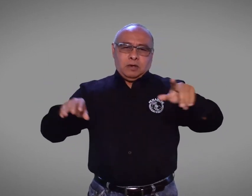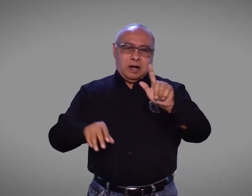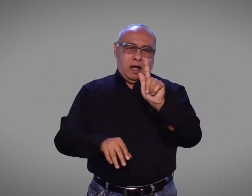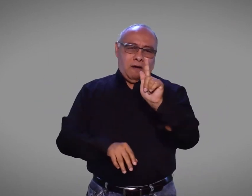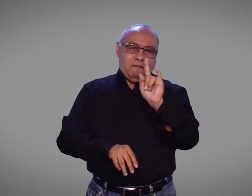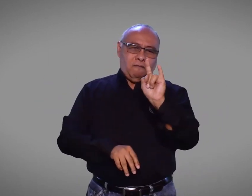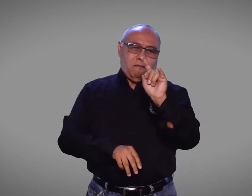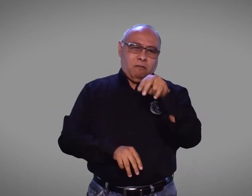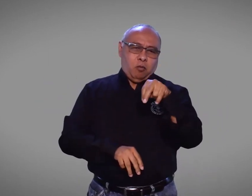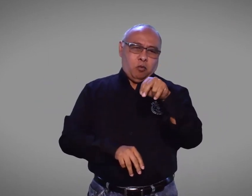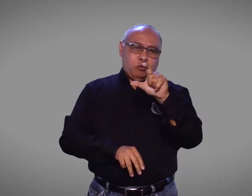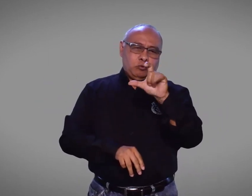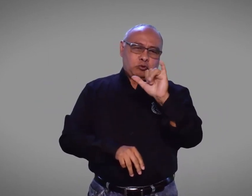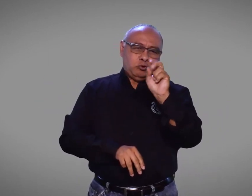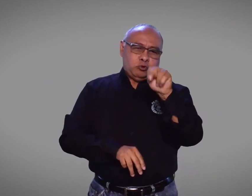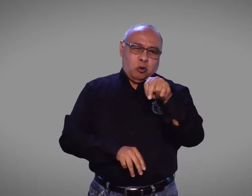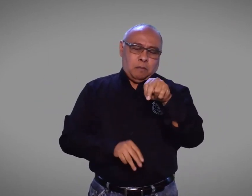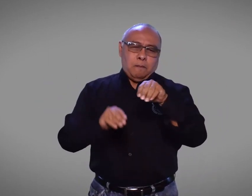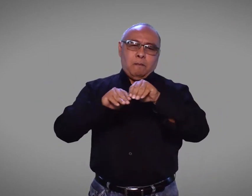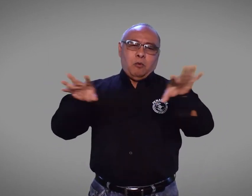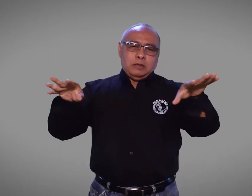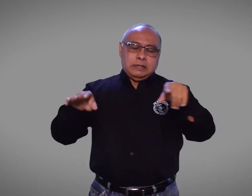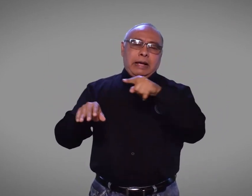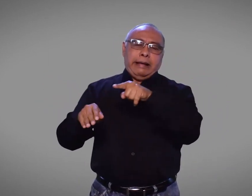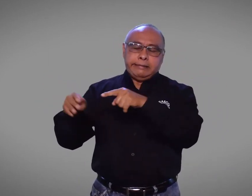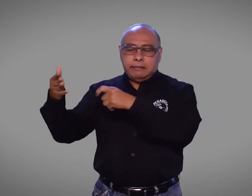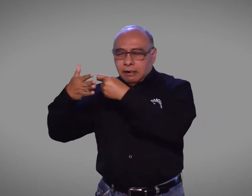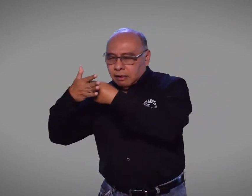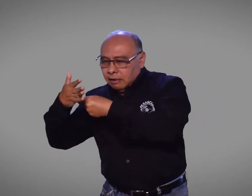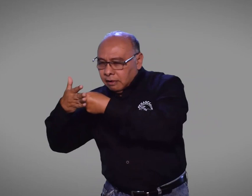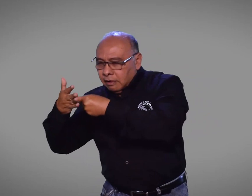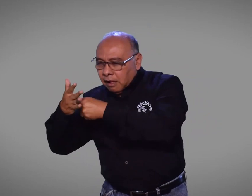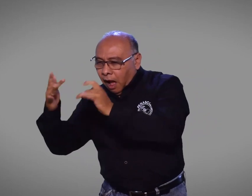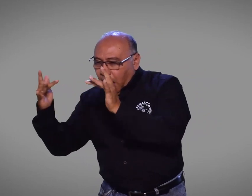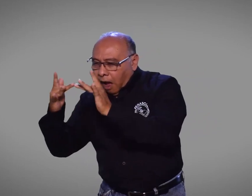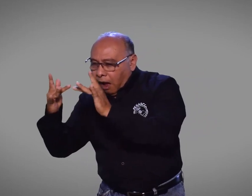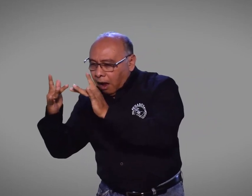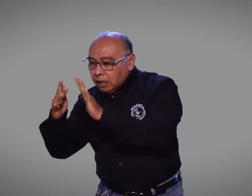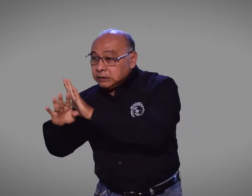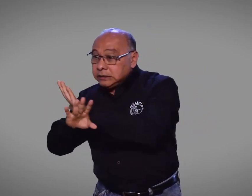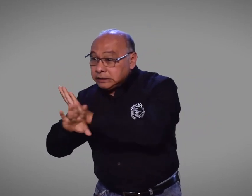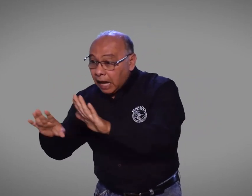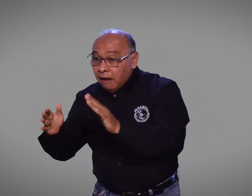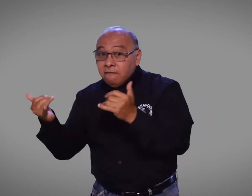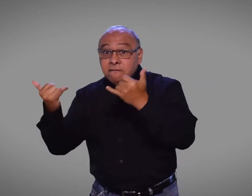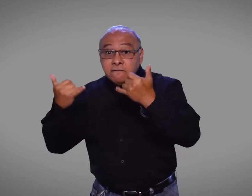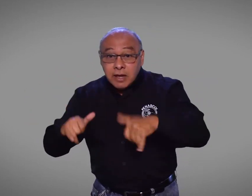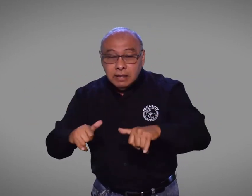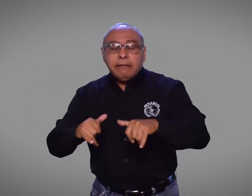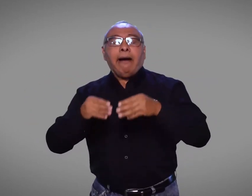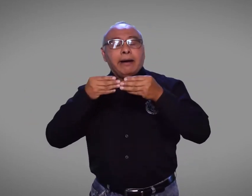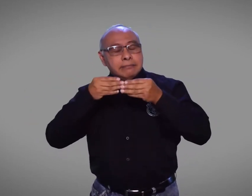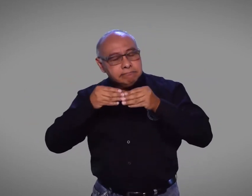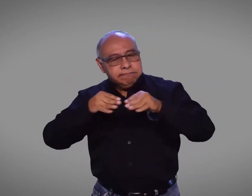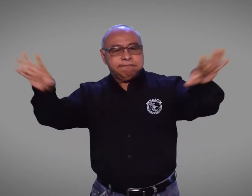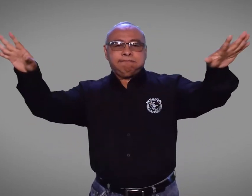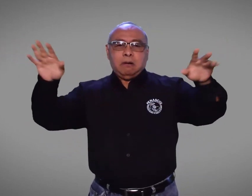Cuando se hayan hecho estos ajustes, el Ministerio de Transporte publica en su página web para que se haga